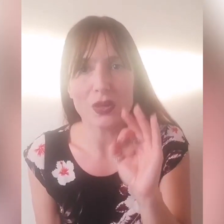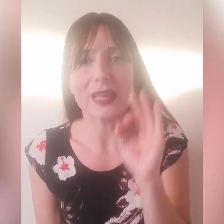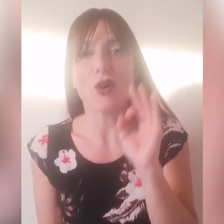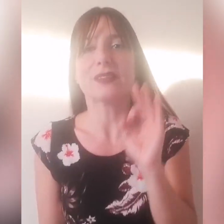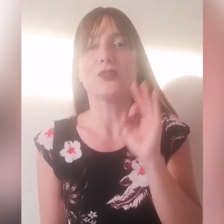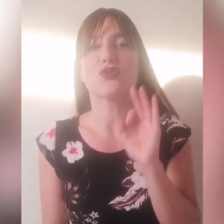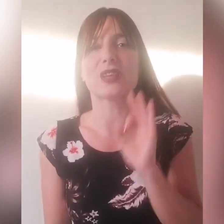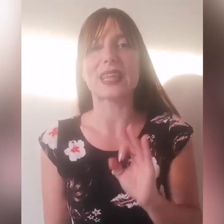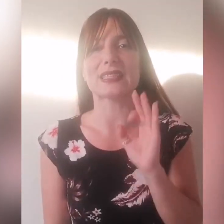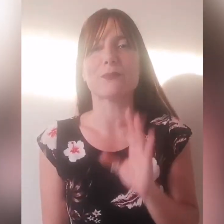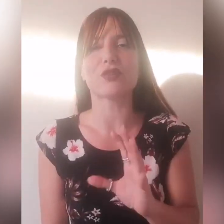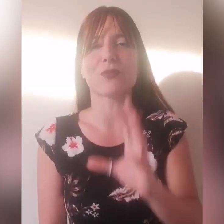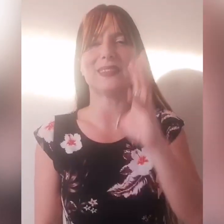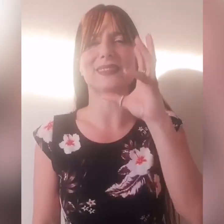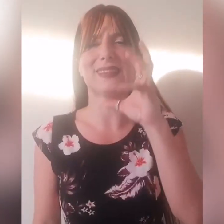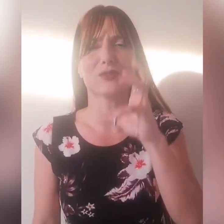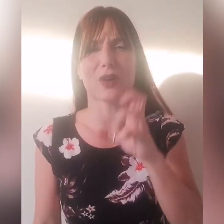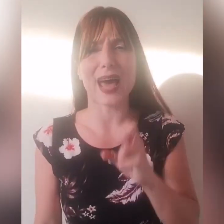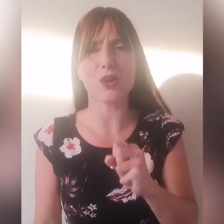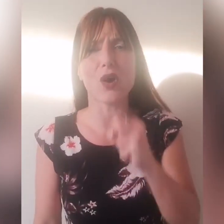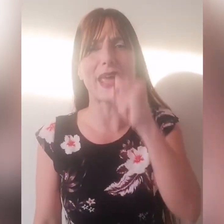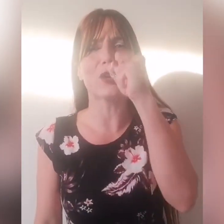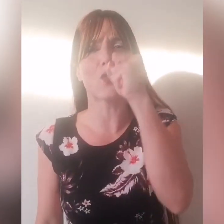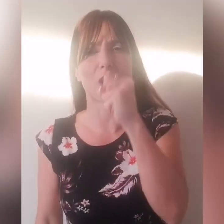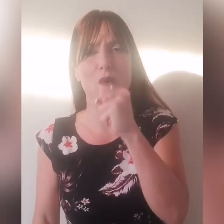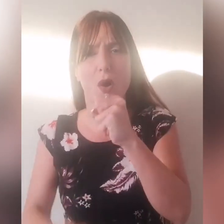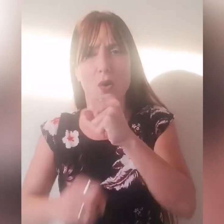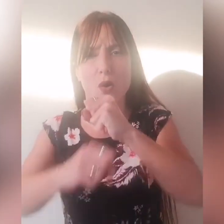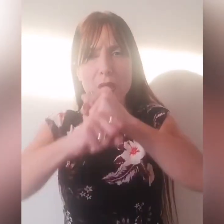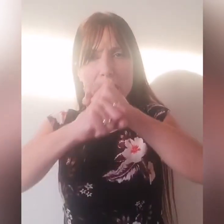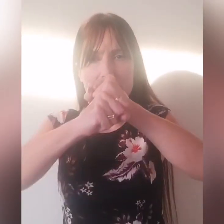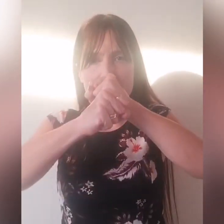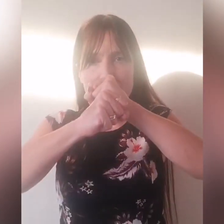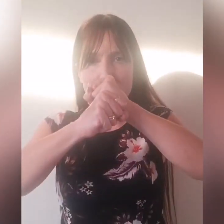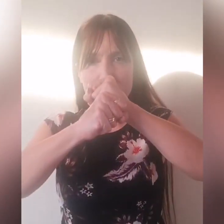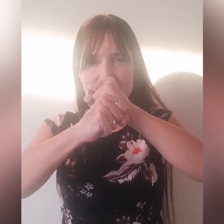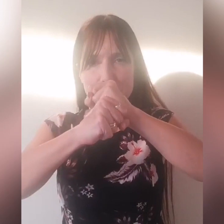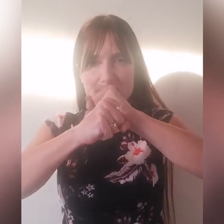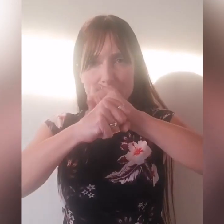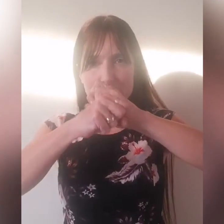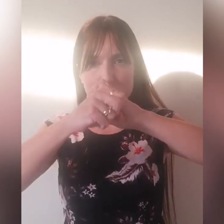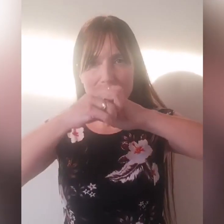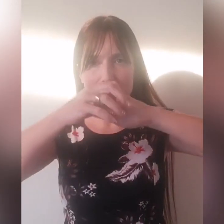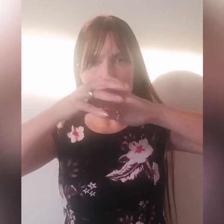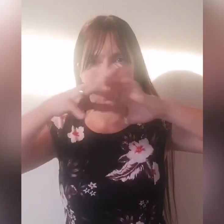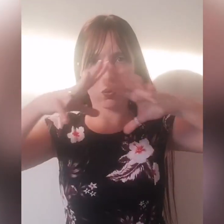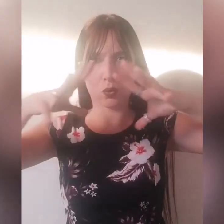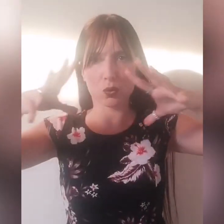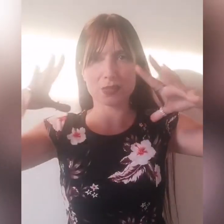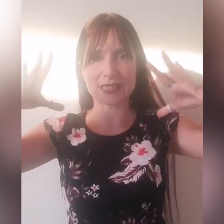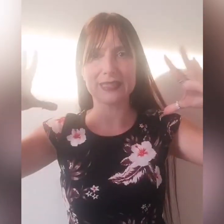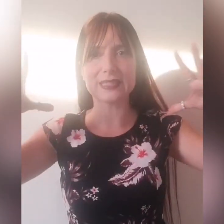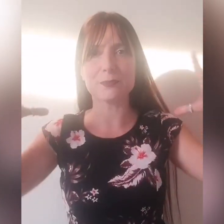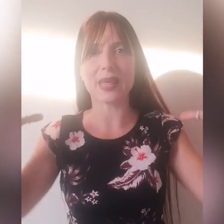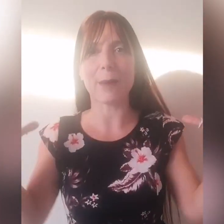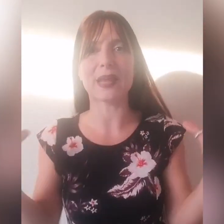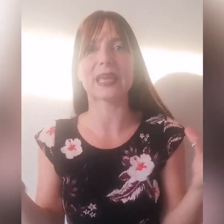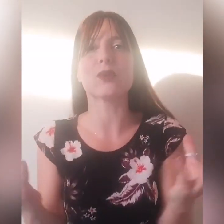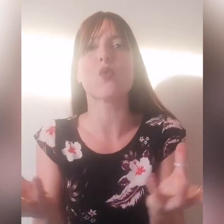quindi a volte Dio ci chiederà semplicemente di adorarlo e in quel luogo l'oppressione spirituale si dissiperà perché in